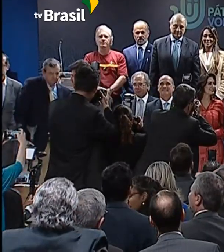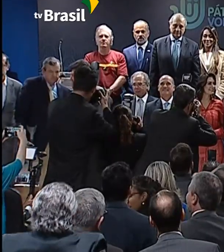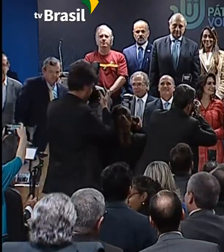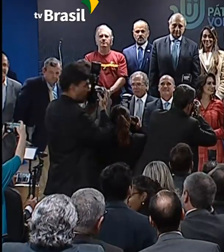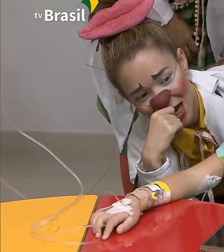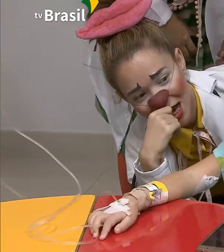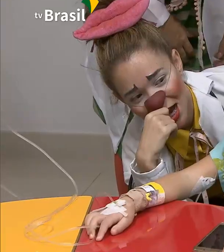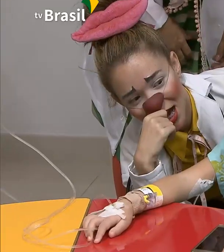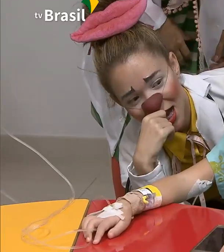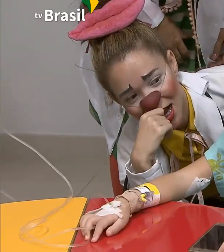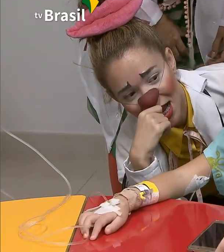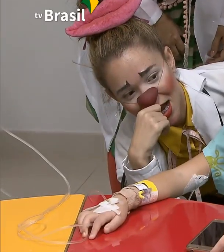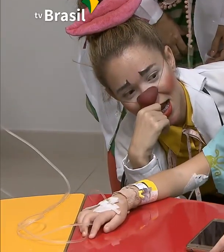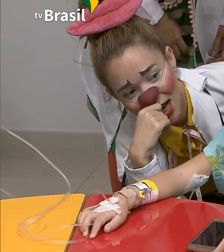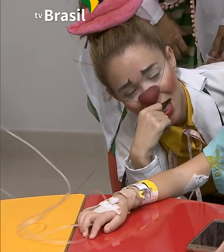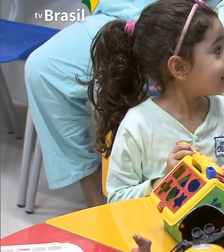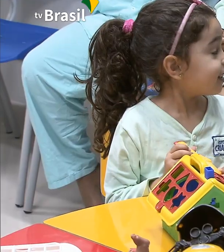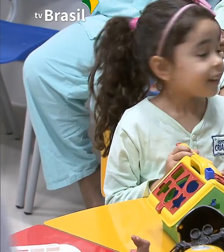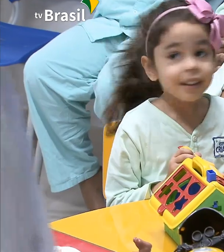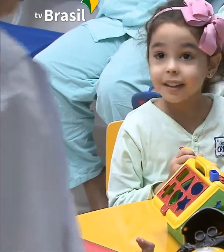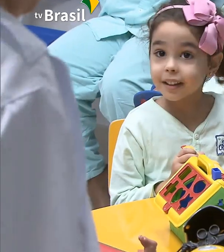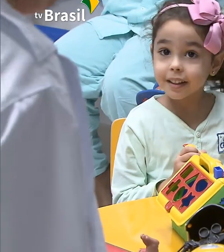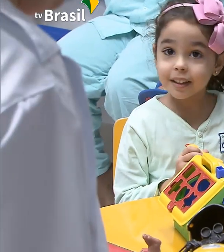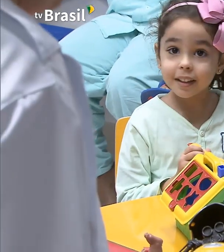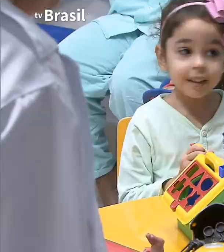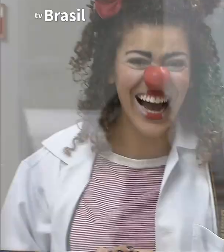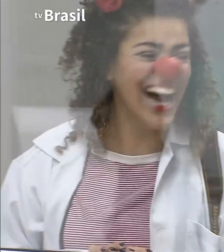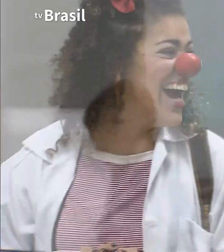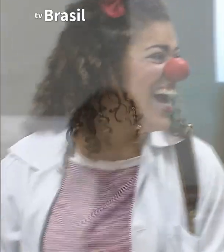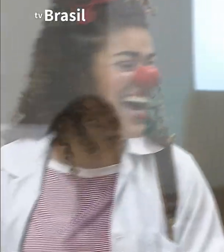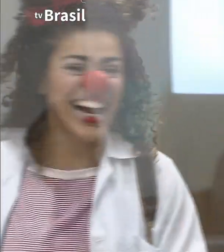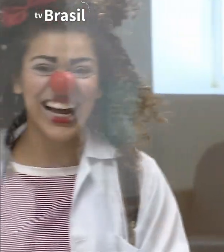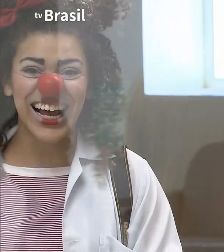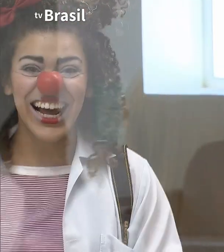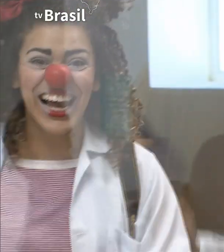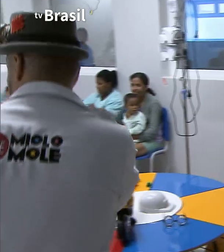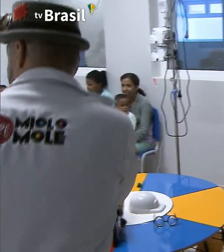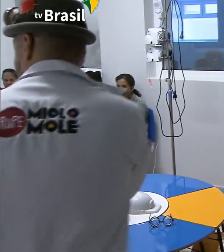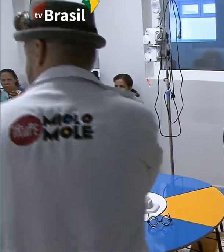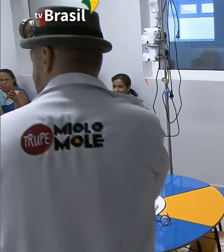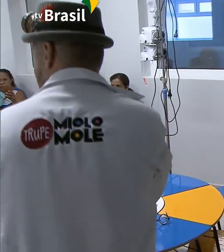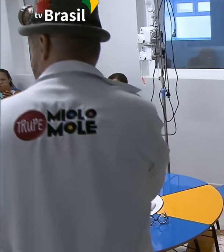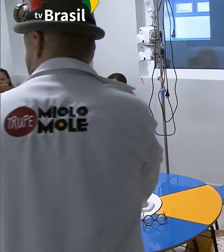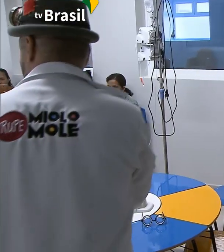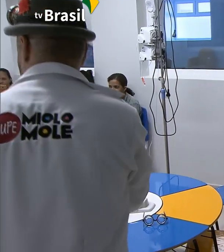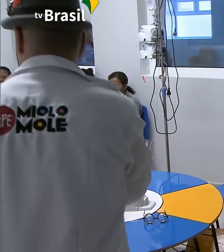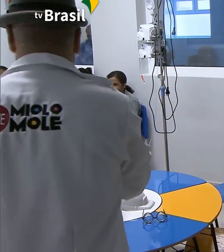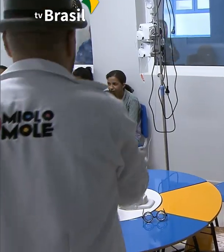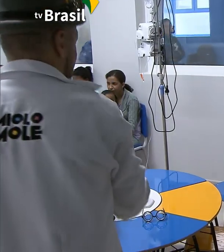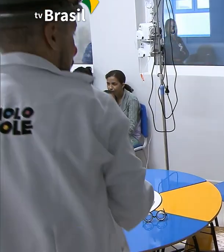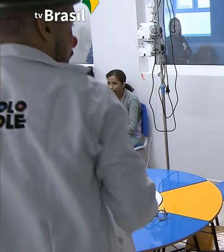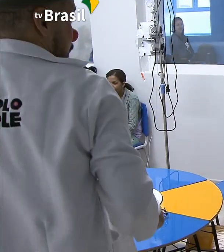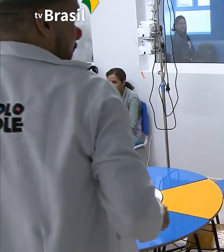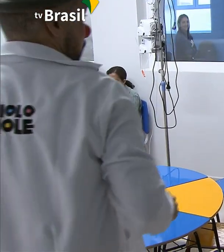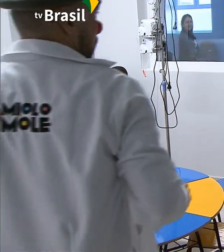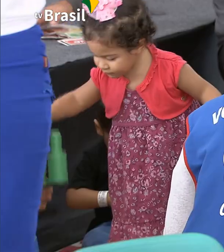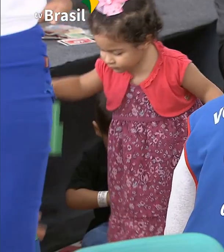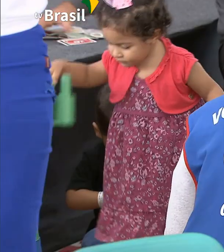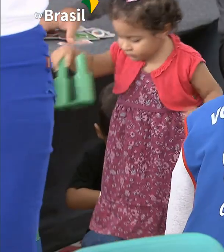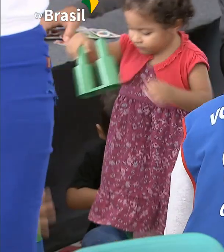quer incentivar o trabalho voluntário, sem renumeração, e vai contar com a participação do poder público,